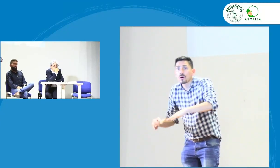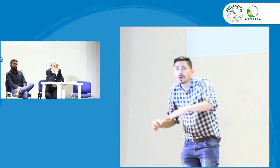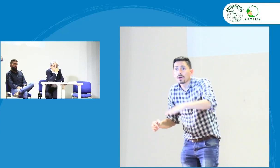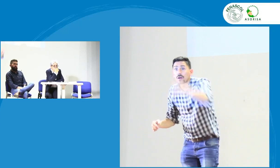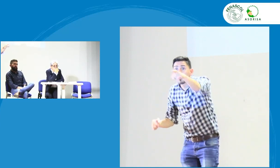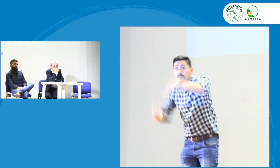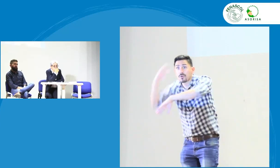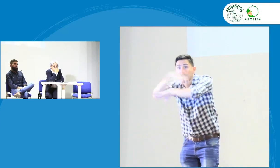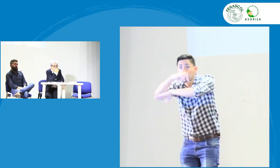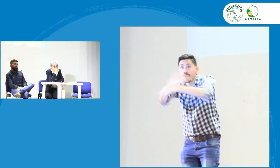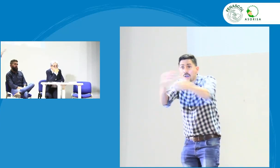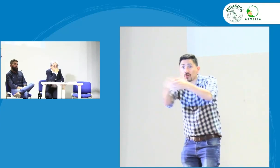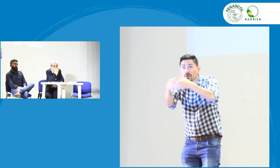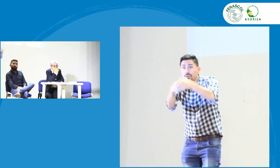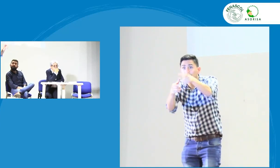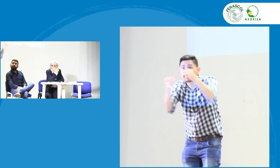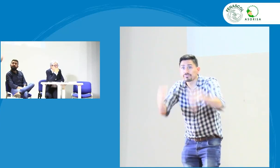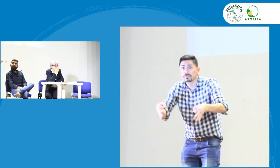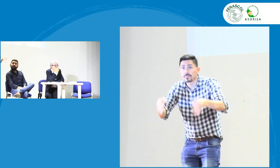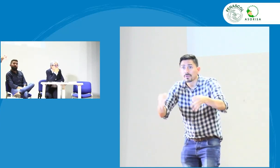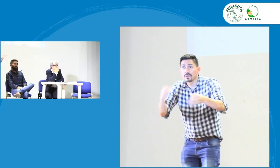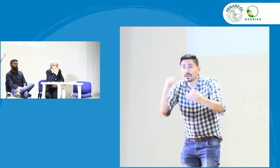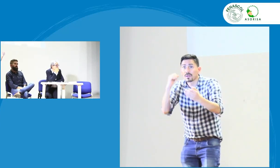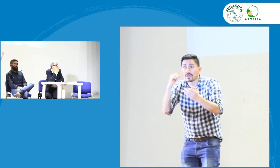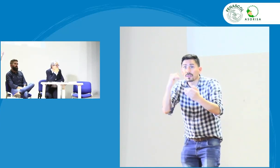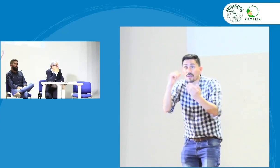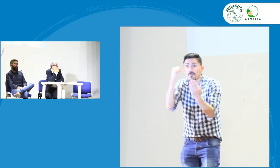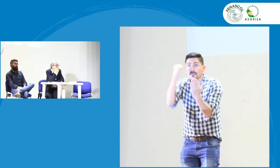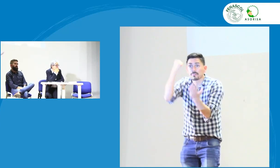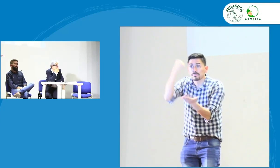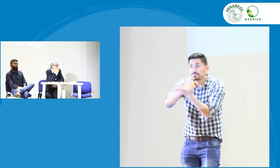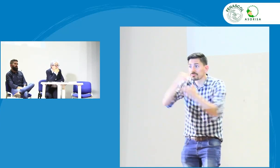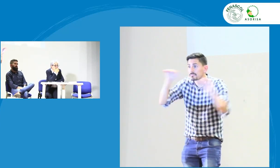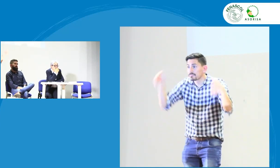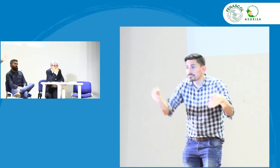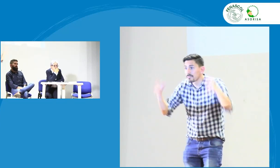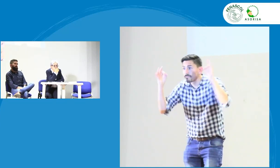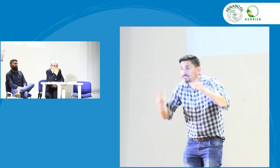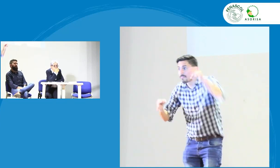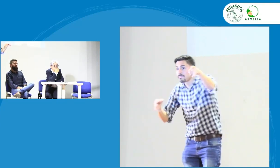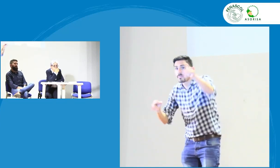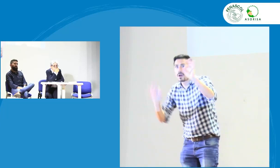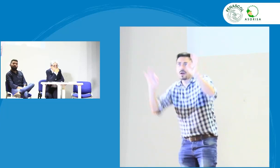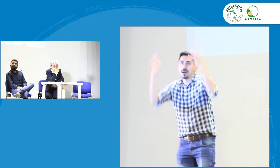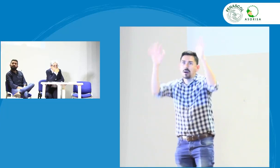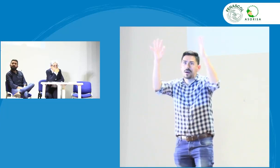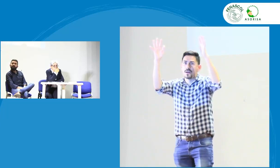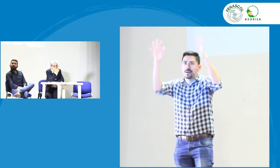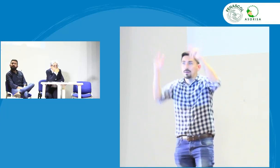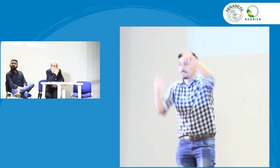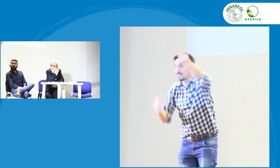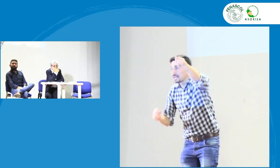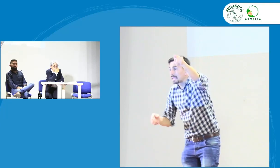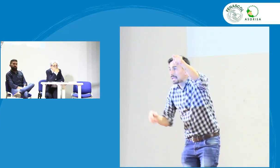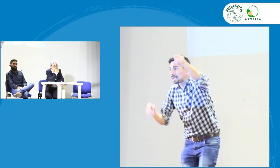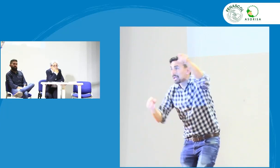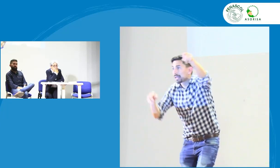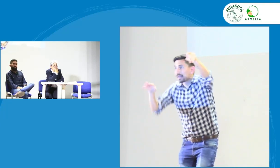asociación de sordos si hay asociación de sordos si la hay está legalmente constituida ok perfecto entonces